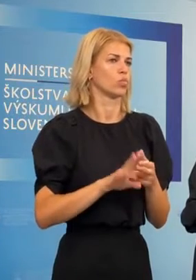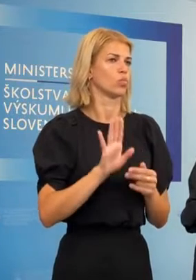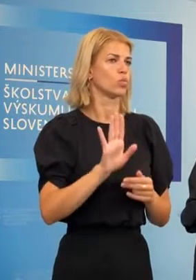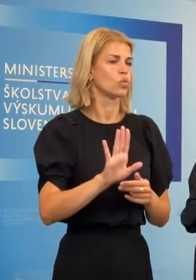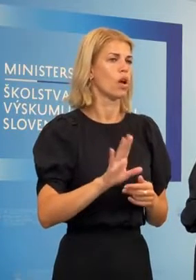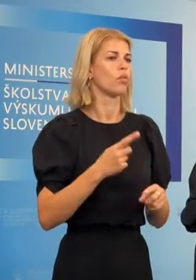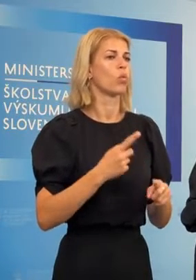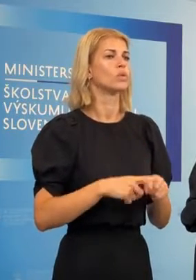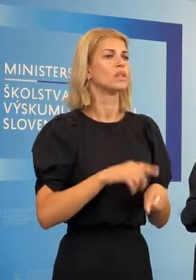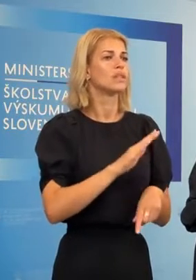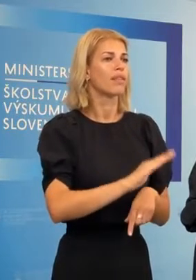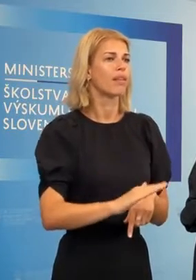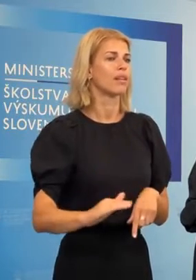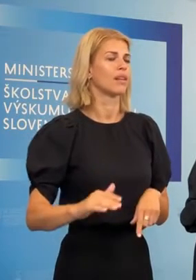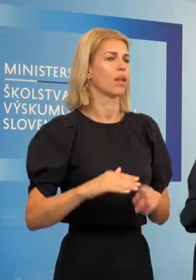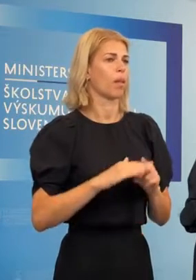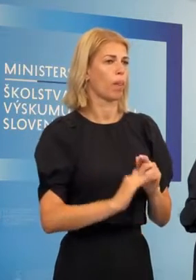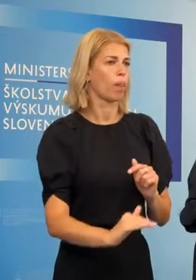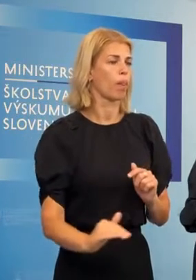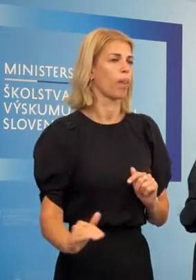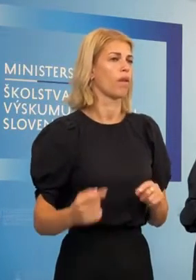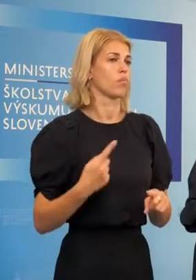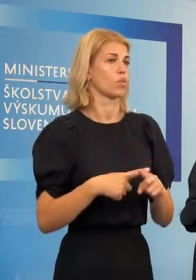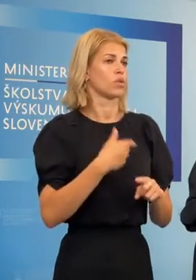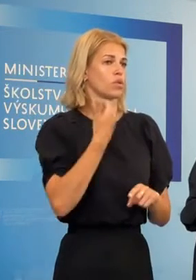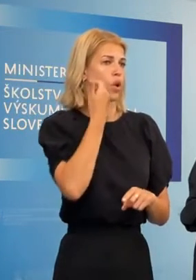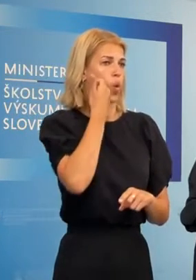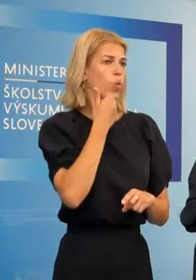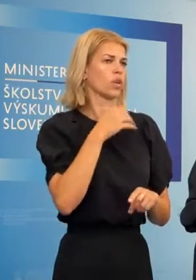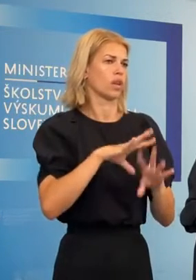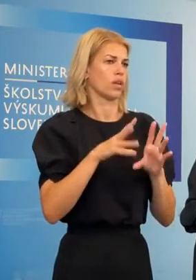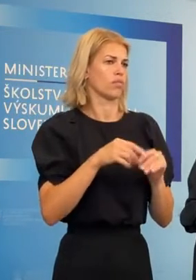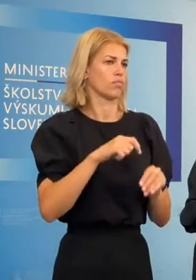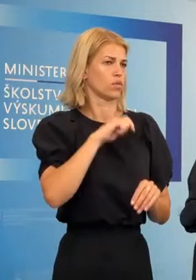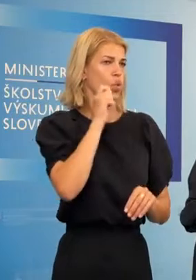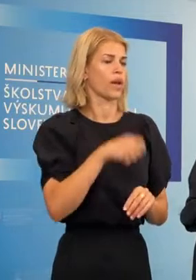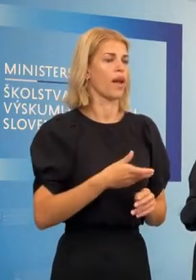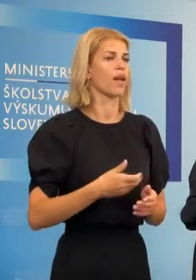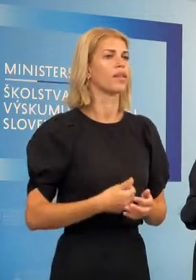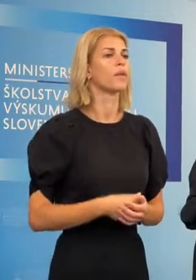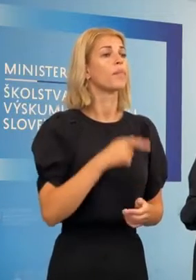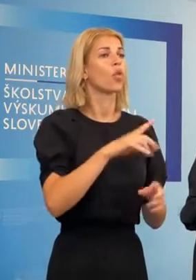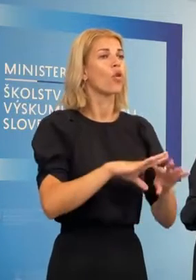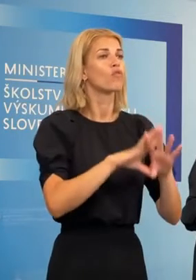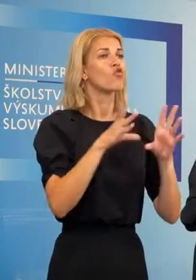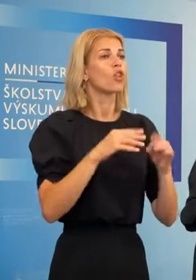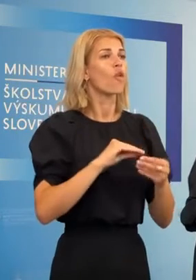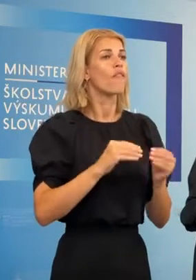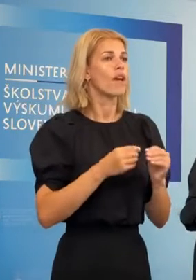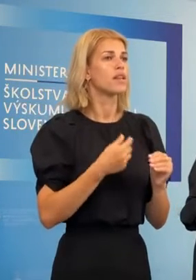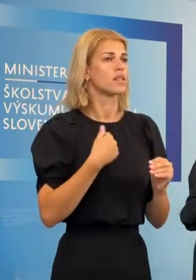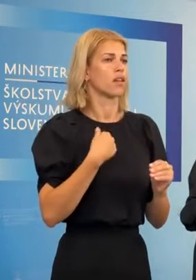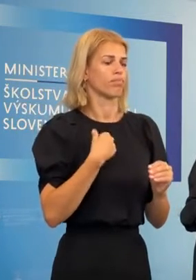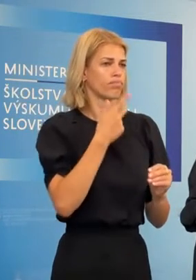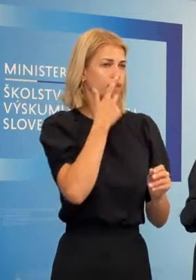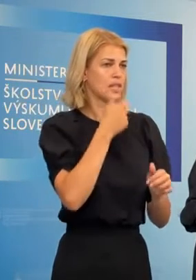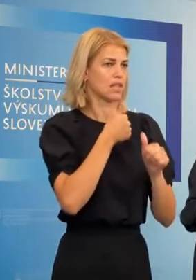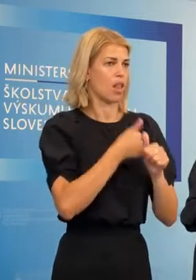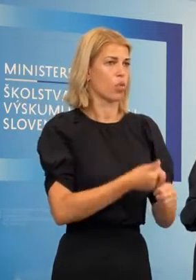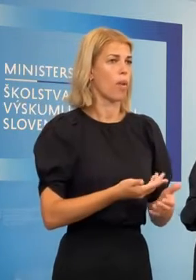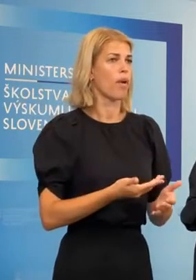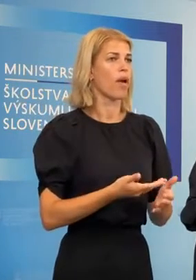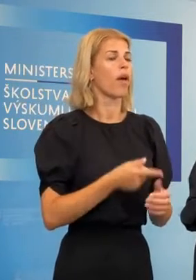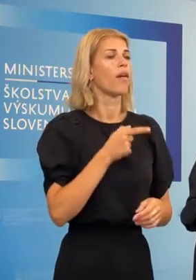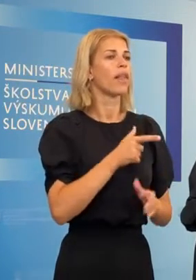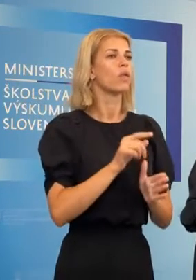aj malých detí a teda ľudí z Ukrajiny. Čiže toto všetko sú vety, ktoré monitorujeme, ktoré máme. tá